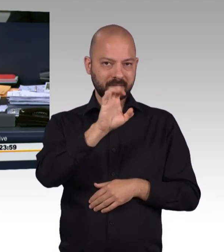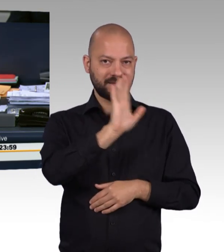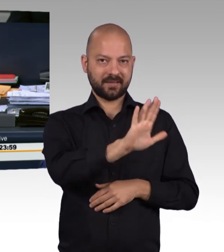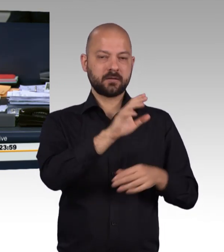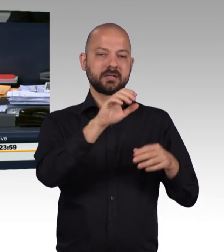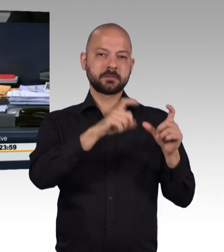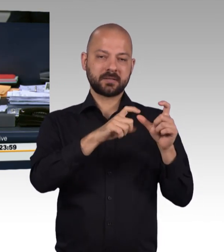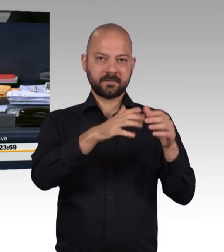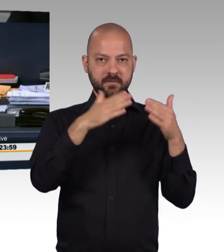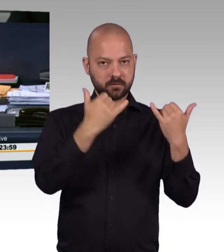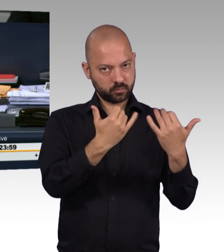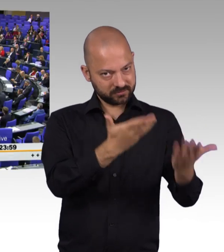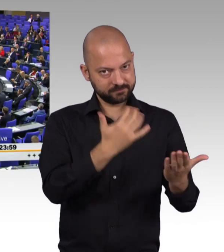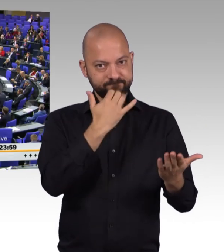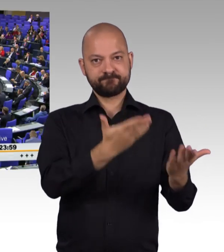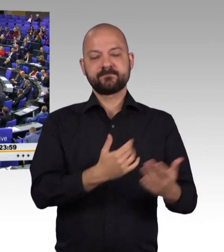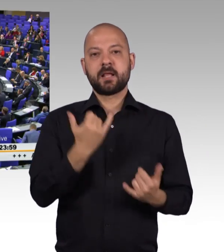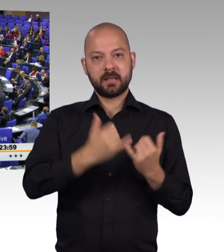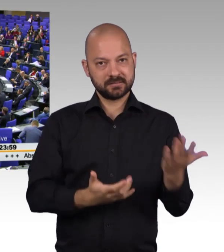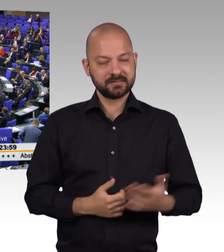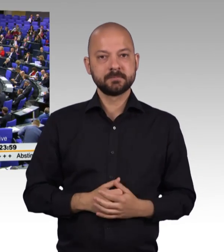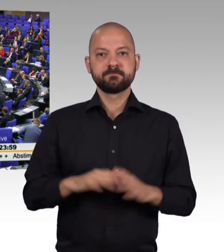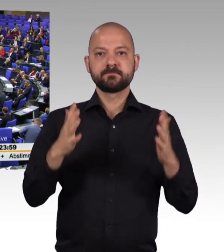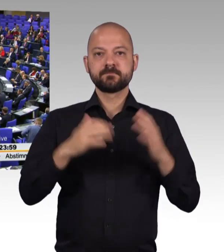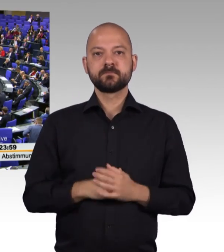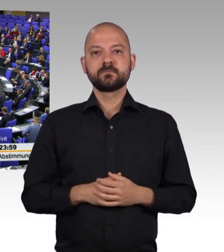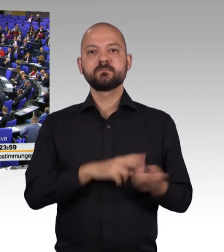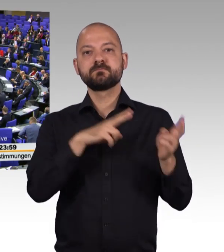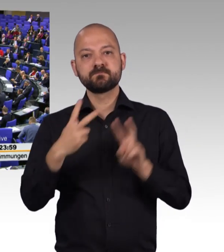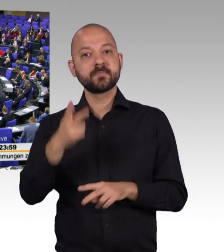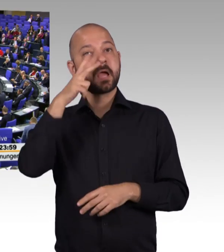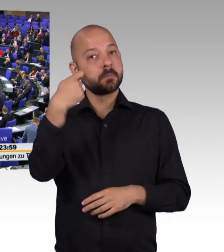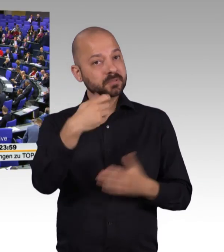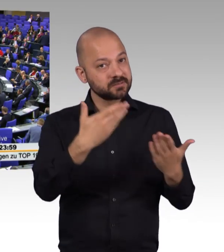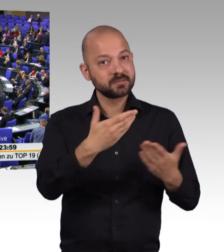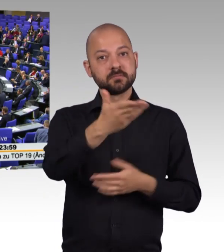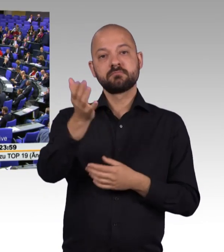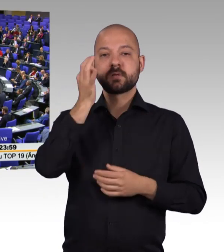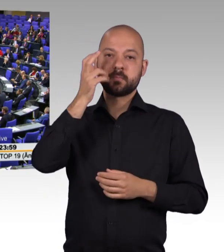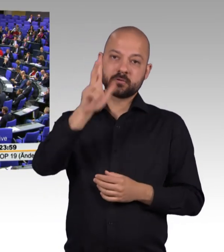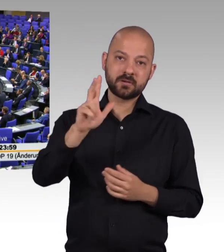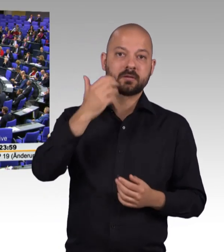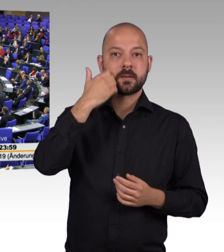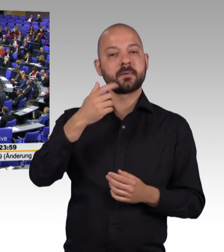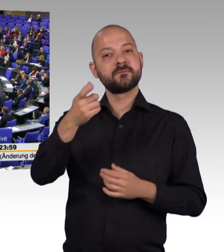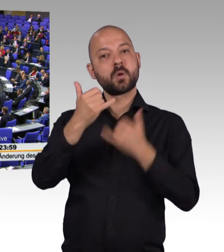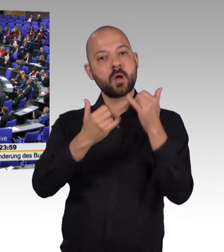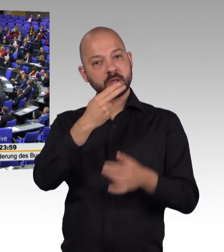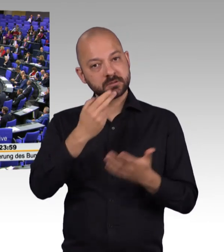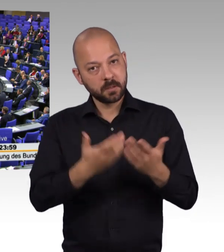Herr Präsident! Meine Damen und Herren! Liebe Frau Hasselmann, ob Sie es wollen oder nicht, heute ist ein großer Tag